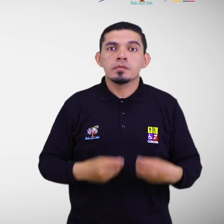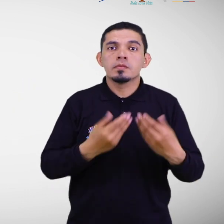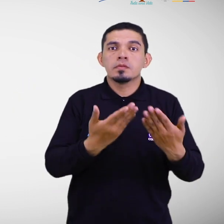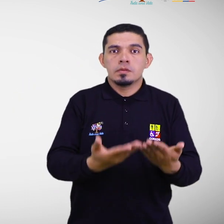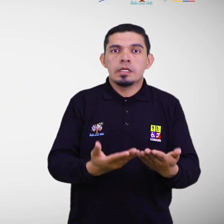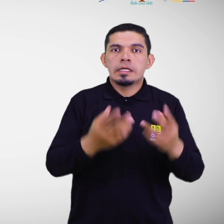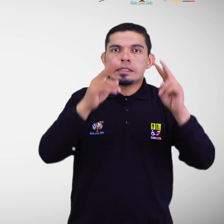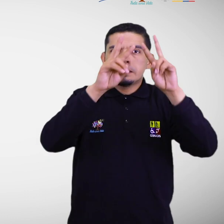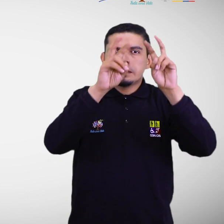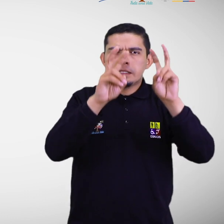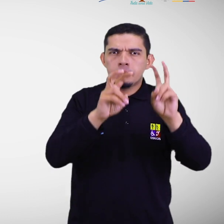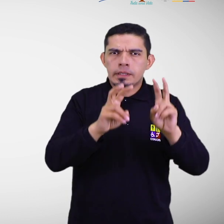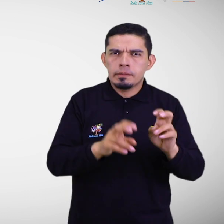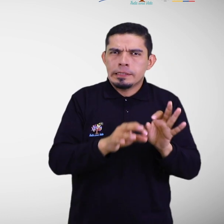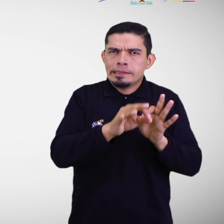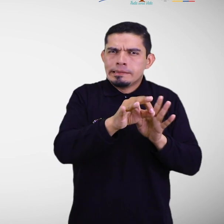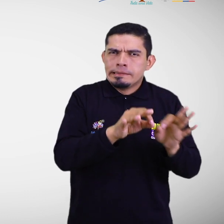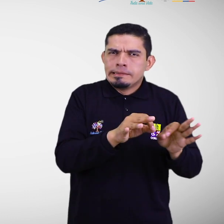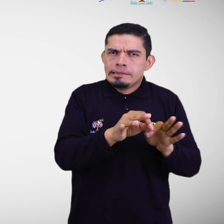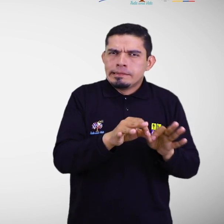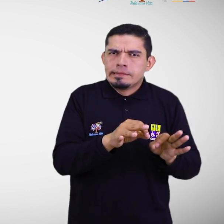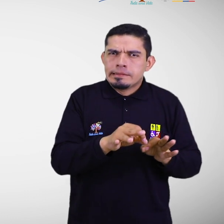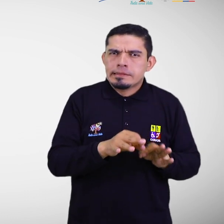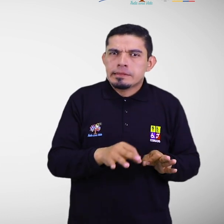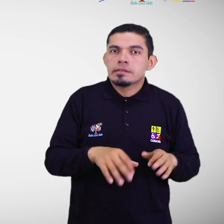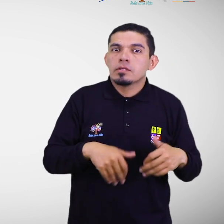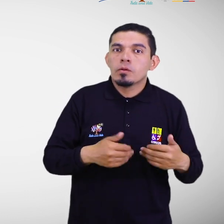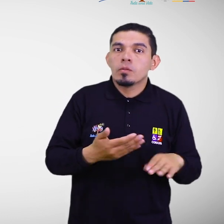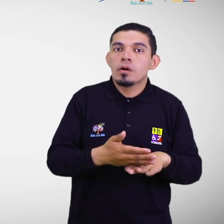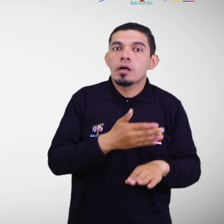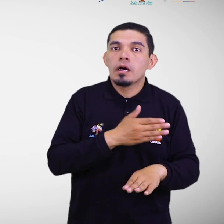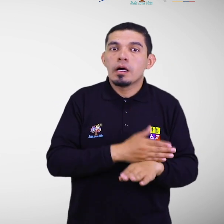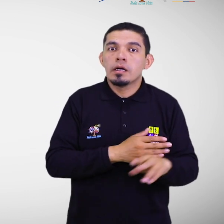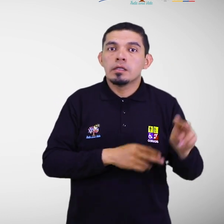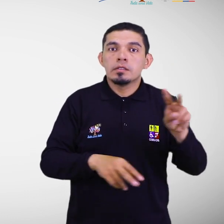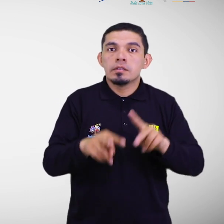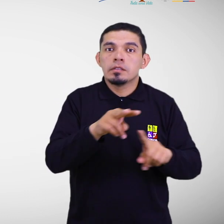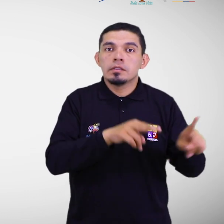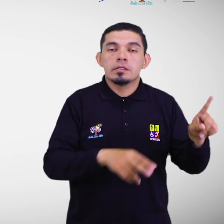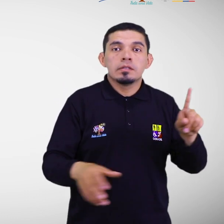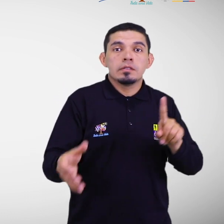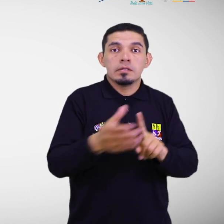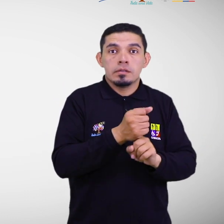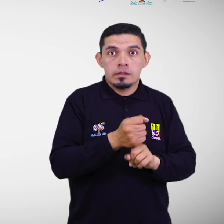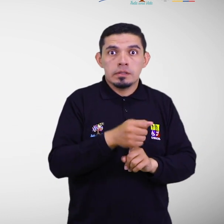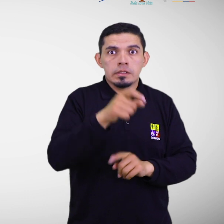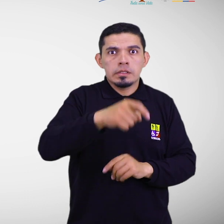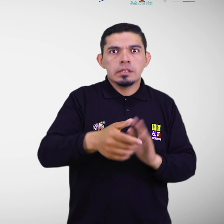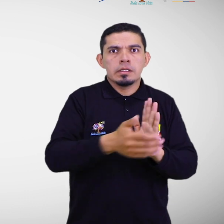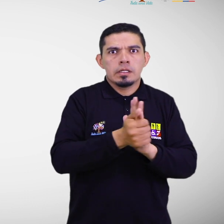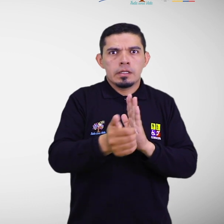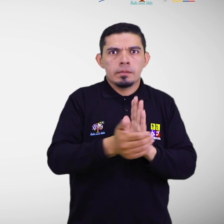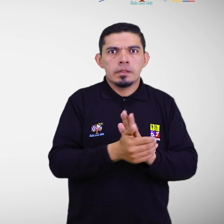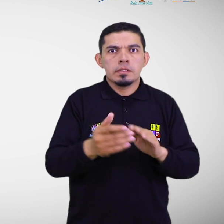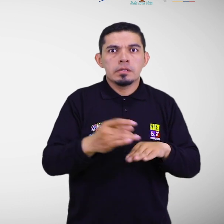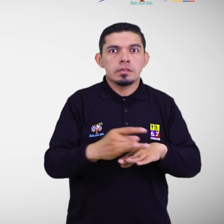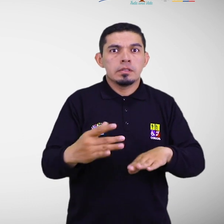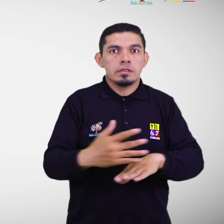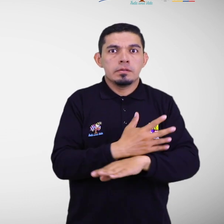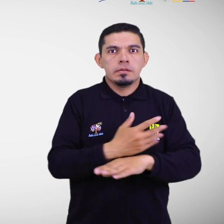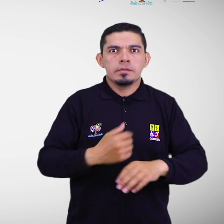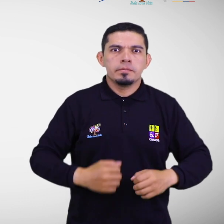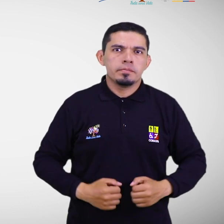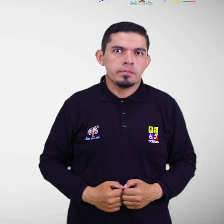contenido. Para establecer los temas a tratarse, se debe identificar las necesidades de capacitación o de sensibilización.